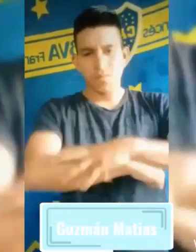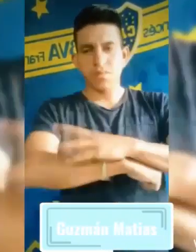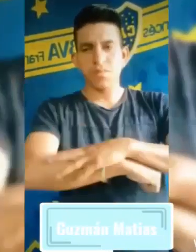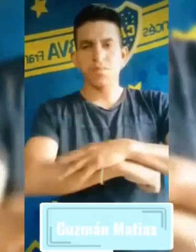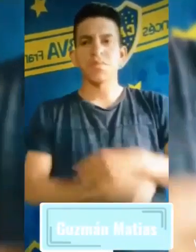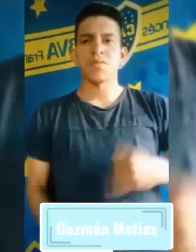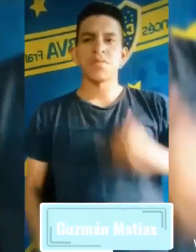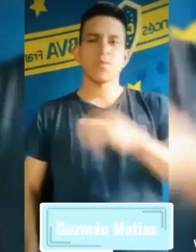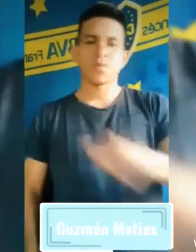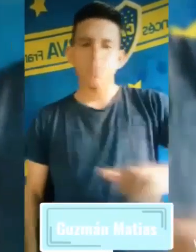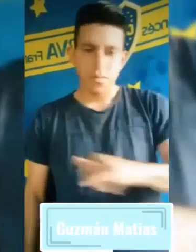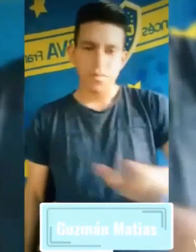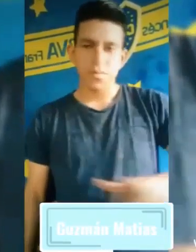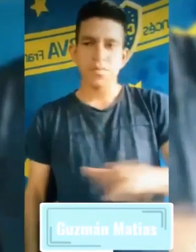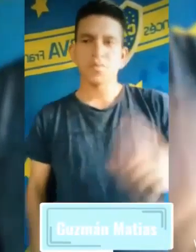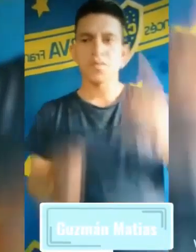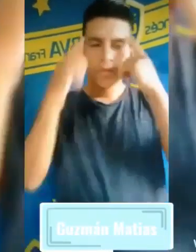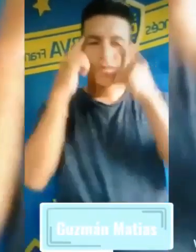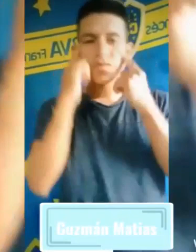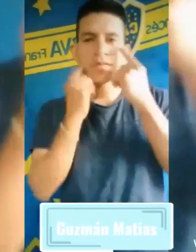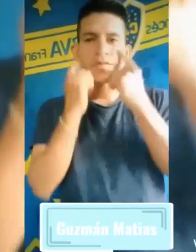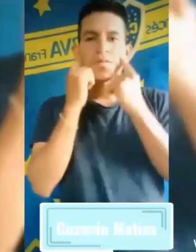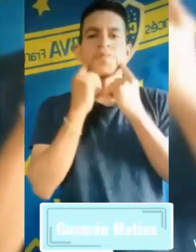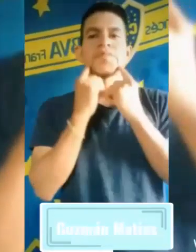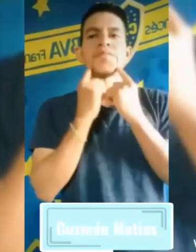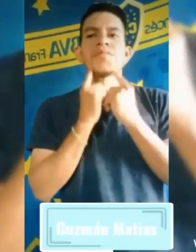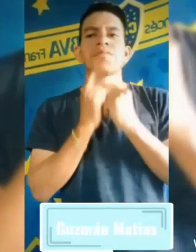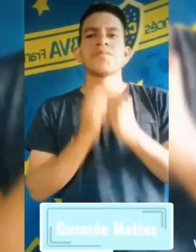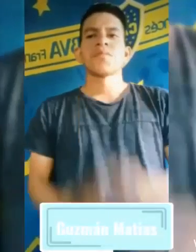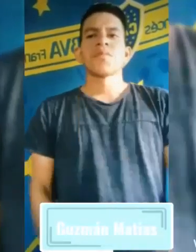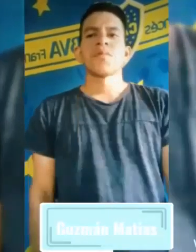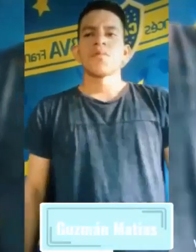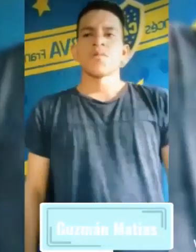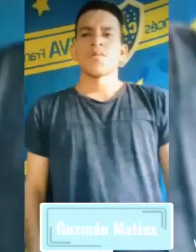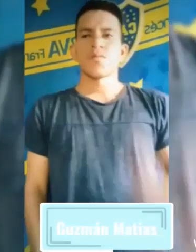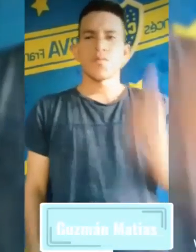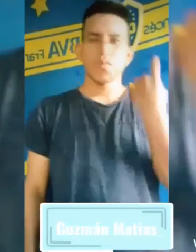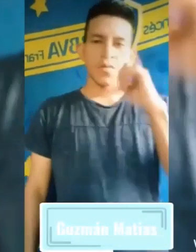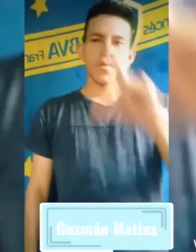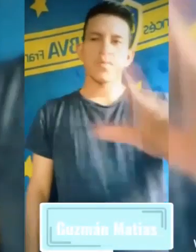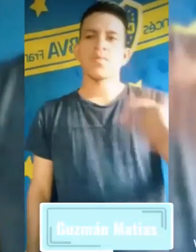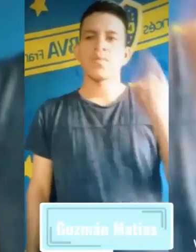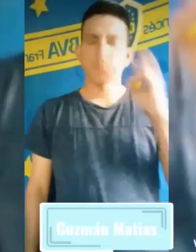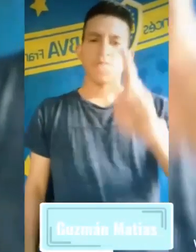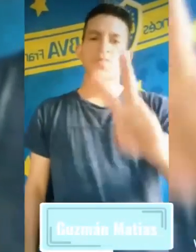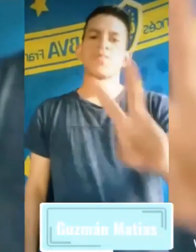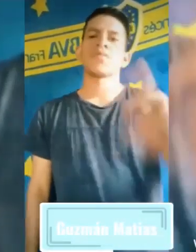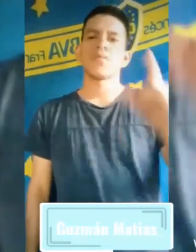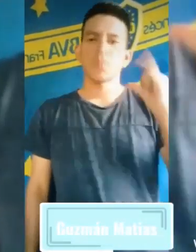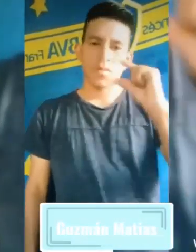dan ganas de llorar. Música vernos desde lejos tan